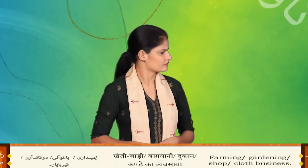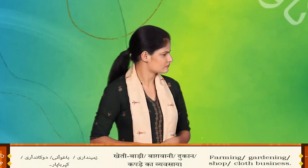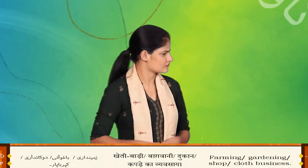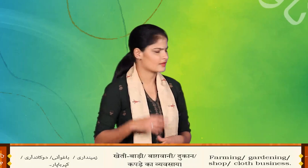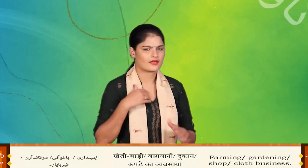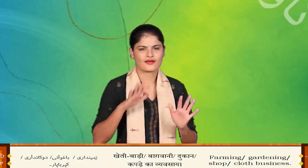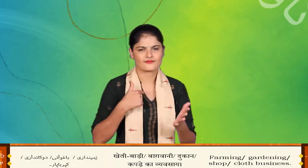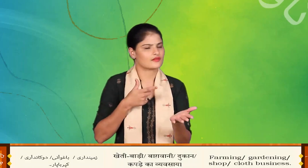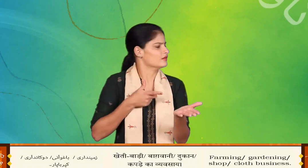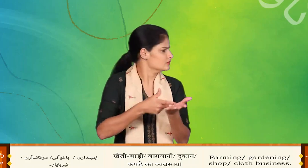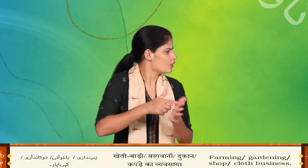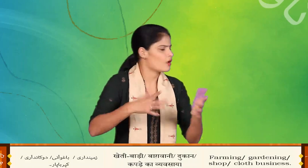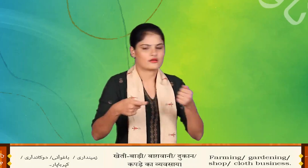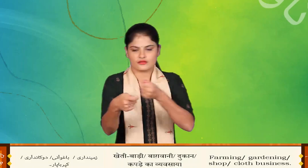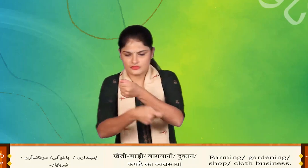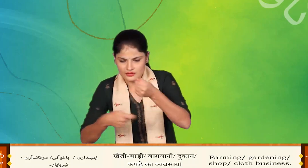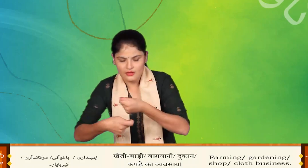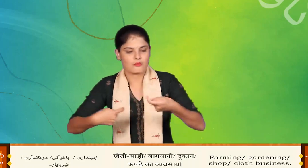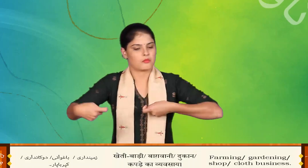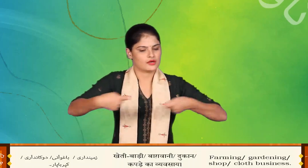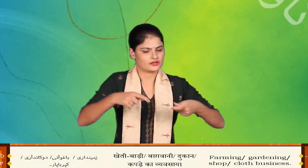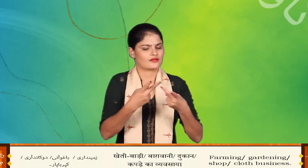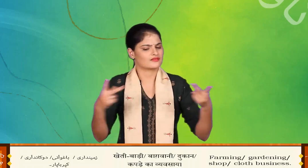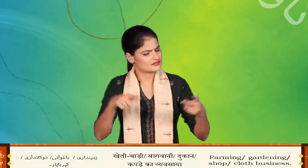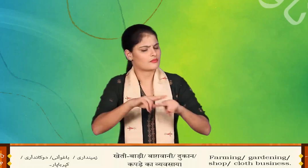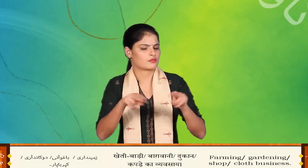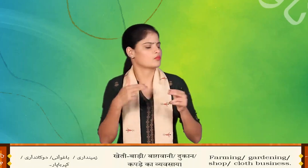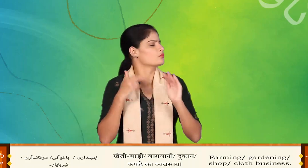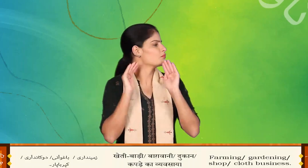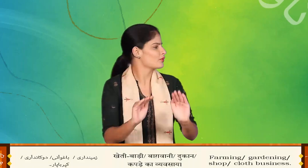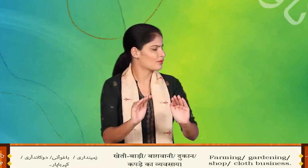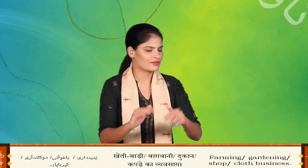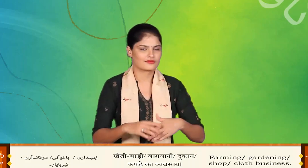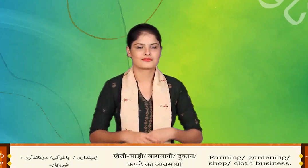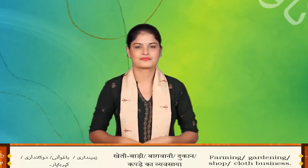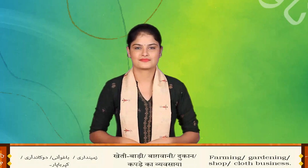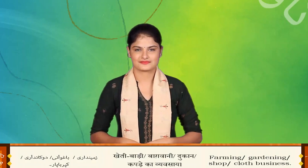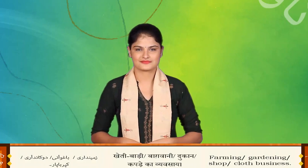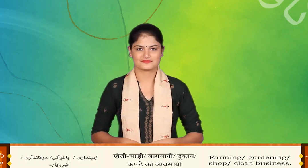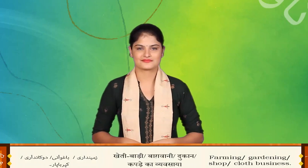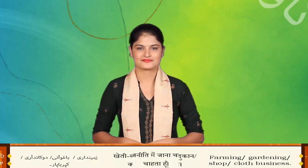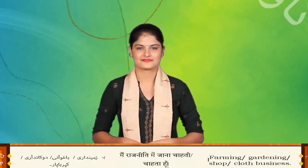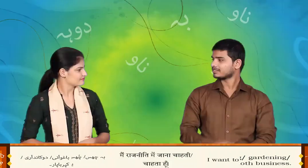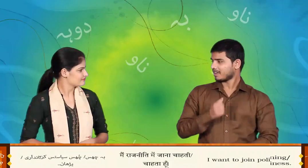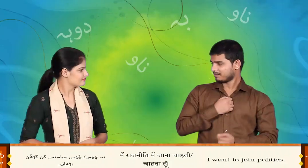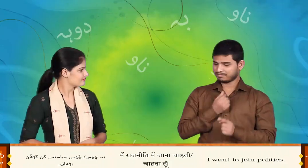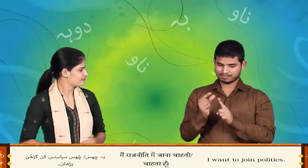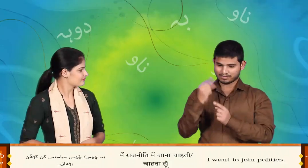जमीन दरी, बर्गवनी, दुकान दरी, कपर व्यापार बच्छुस